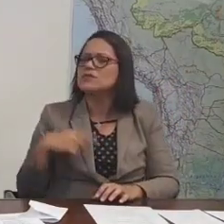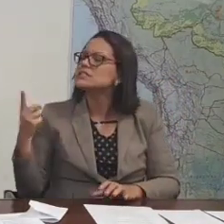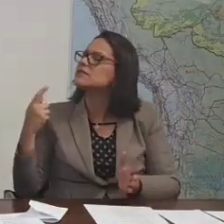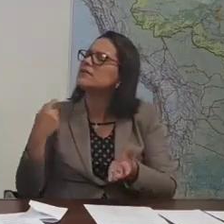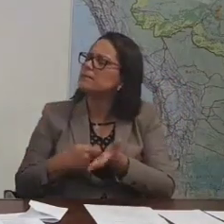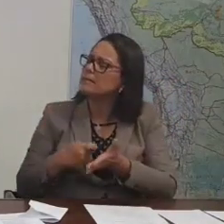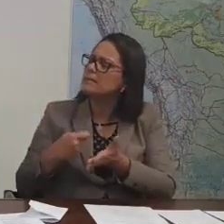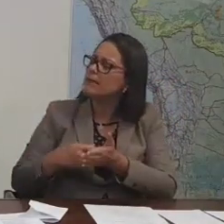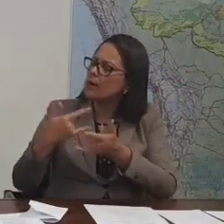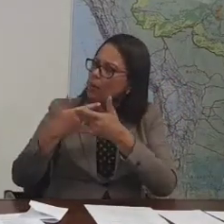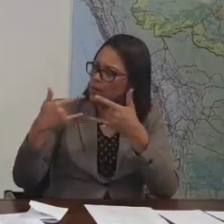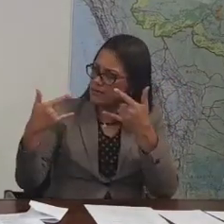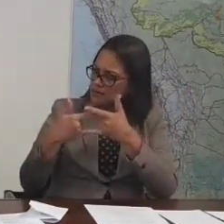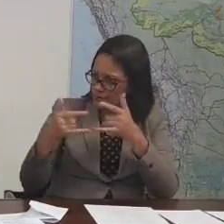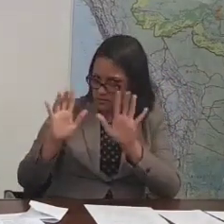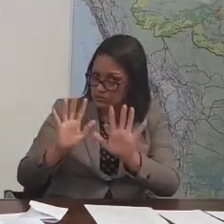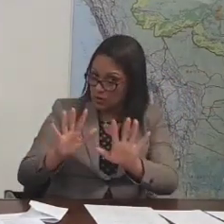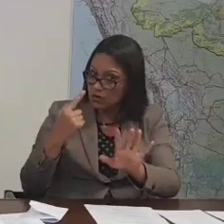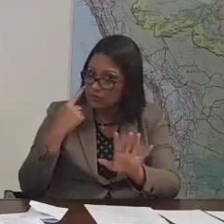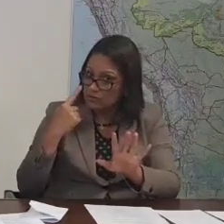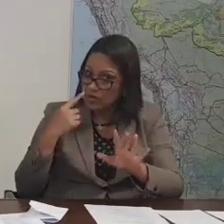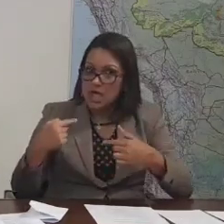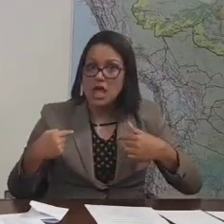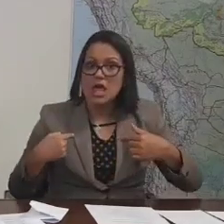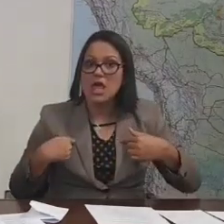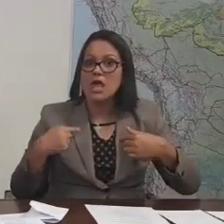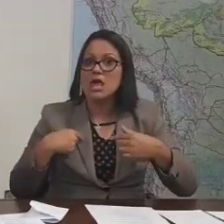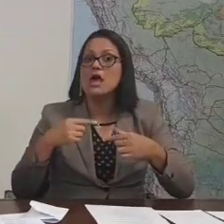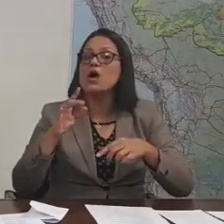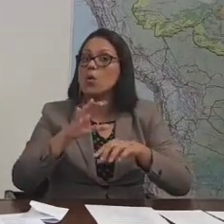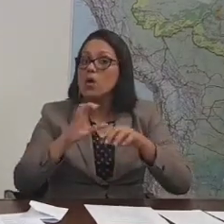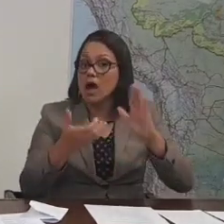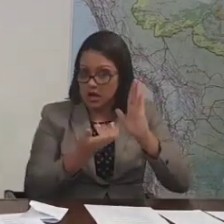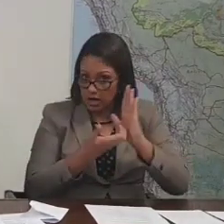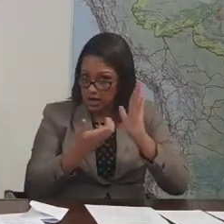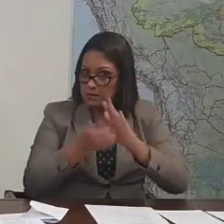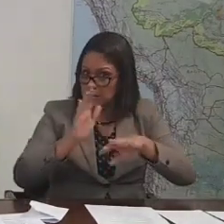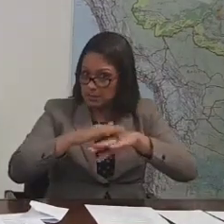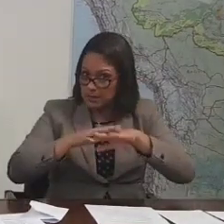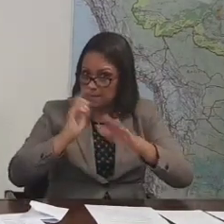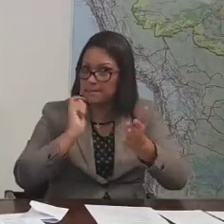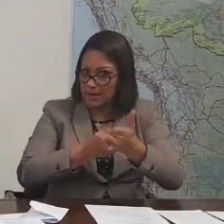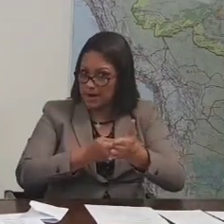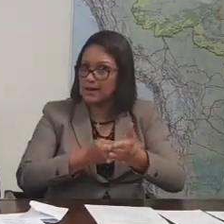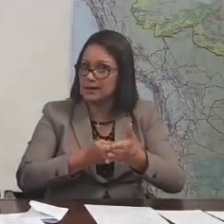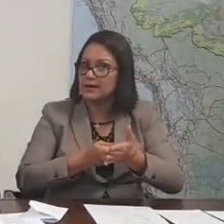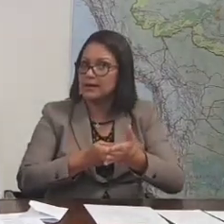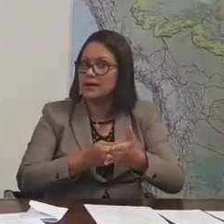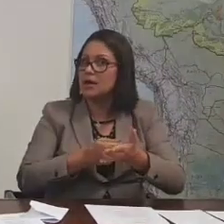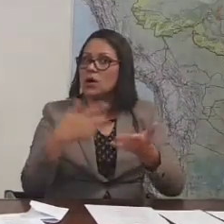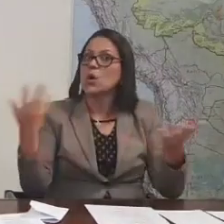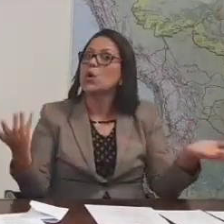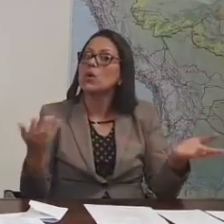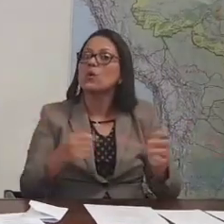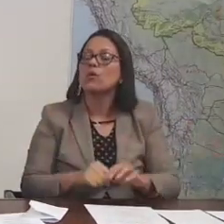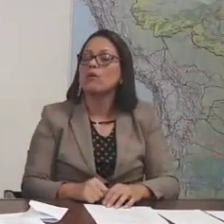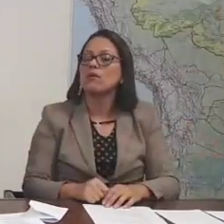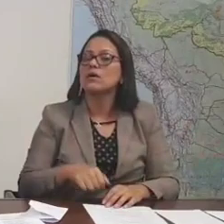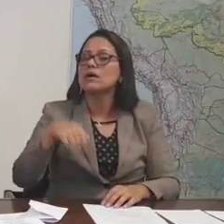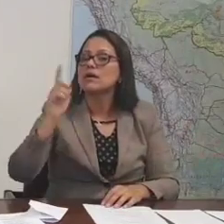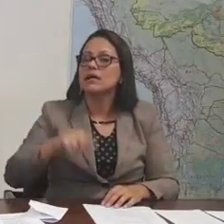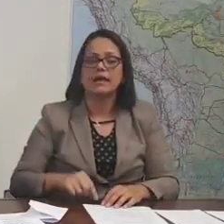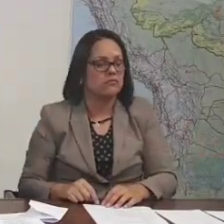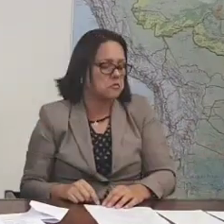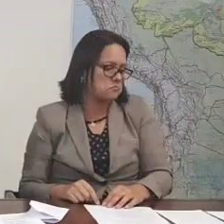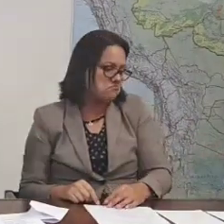pagou nessa passagem aqui? Quem paga é a Câmara. Deixa bem claro, a minha é por 28 anos a Câmara pagou. Está certo? Essa daí sim. Quanto você pagou a passagem? Você vai falar R$ 500,